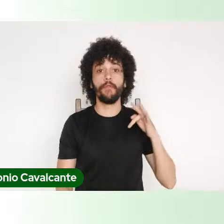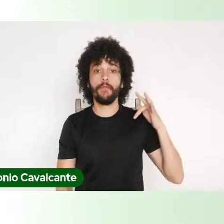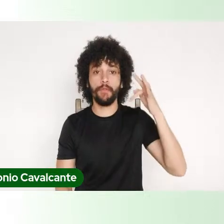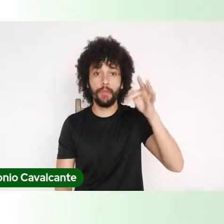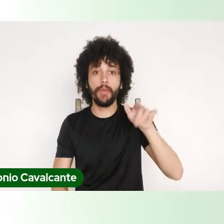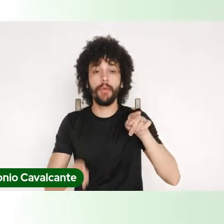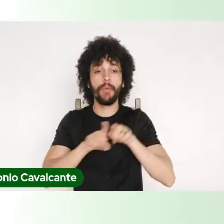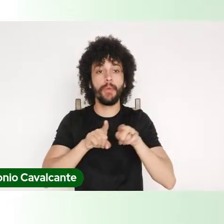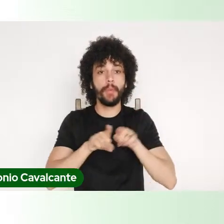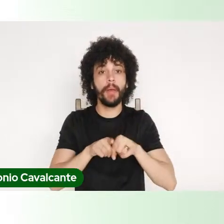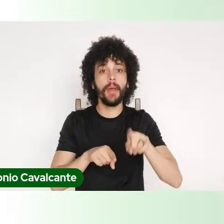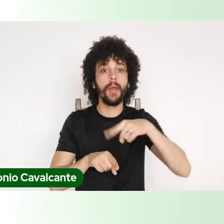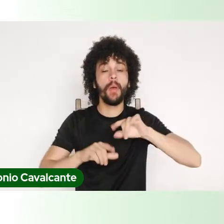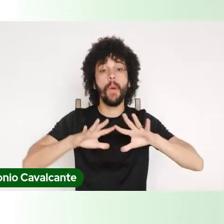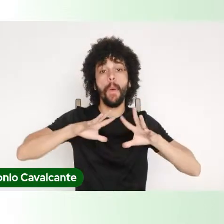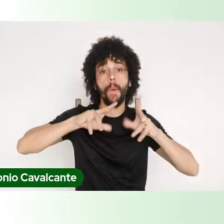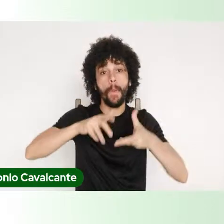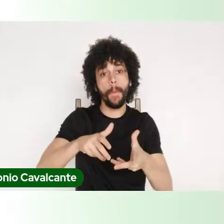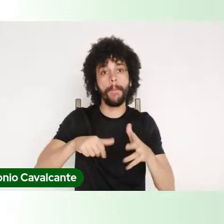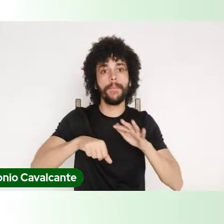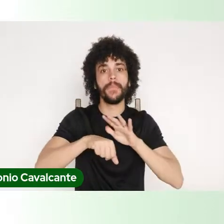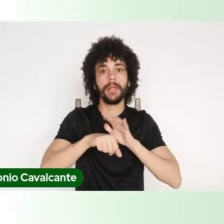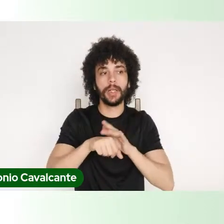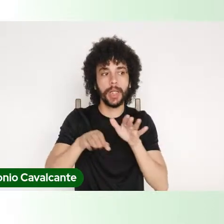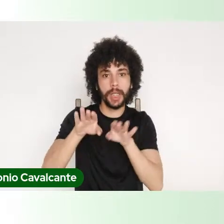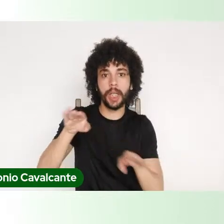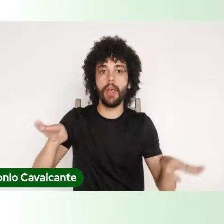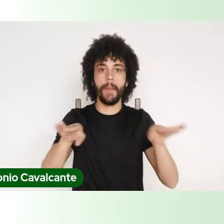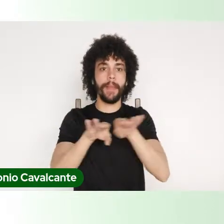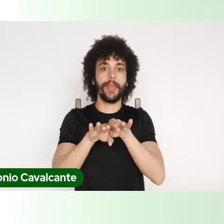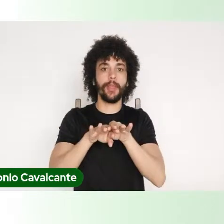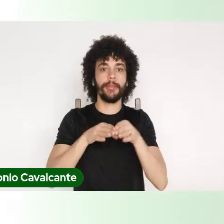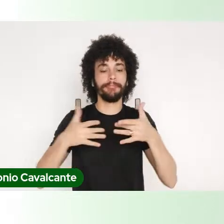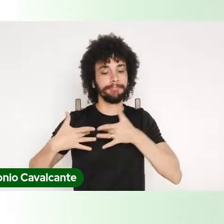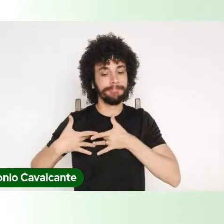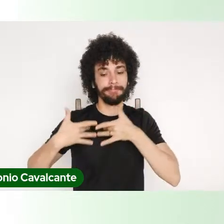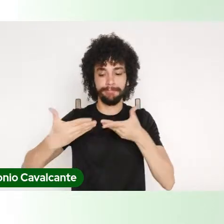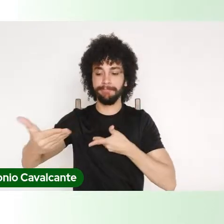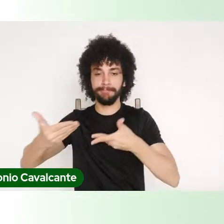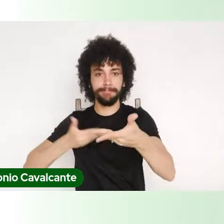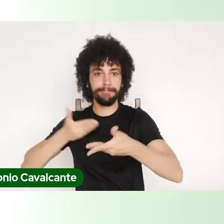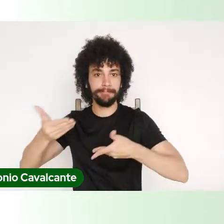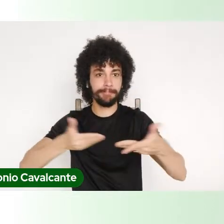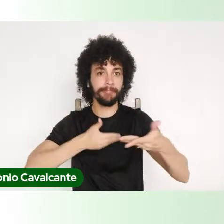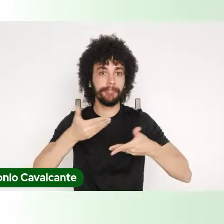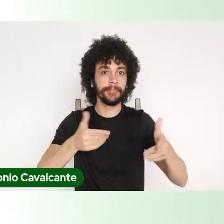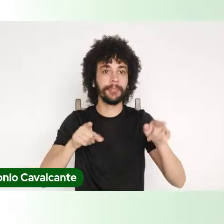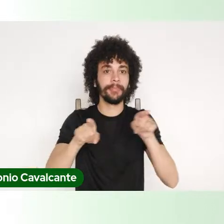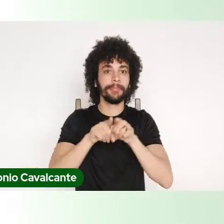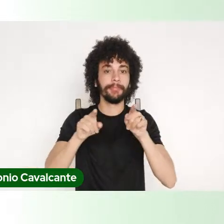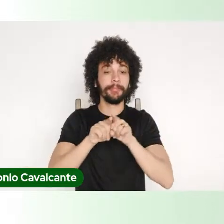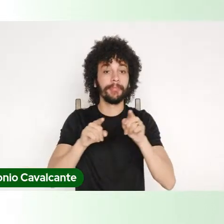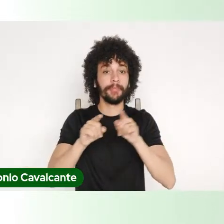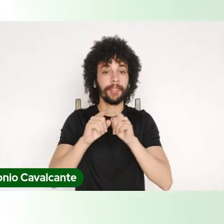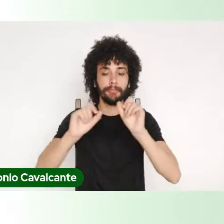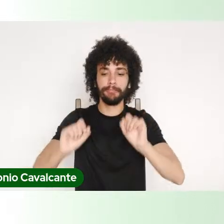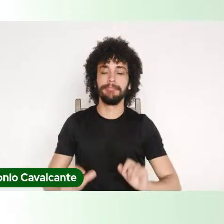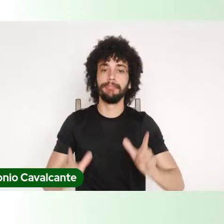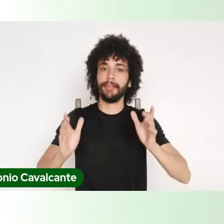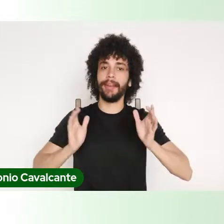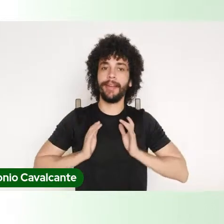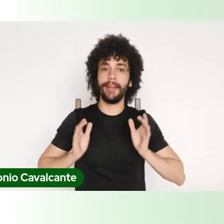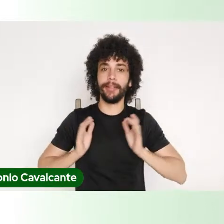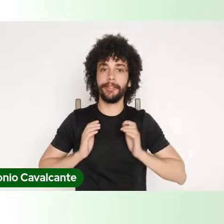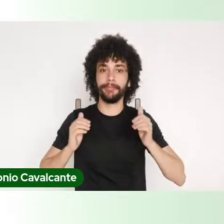para um mundo pandêmico mais igual, mais solidário e mais rico. Obrigada, é isso.